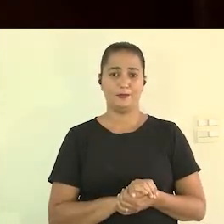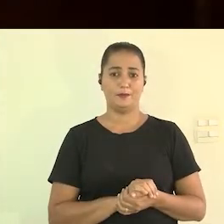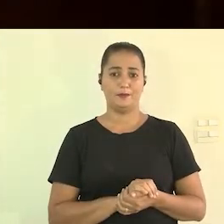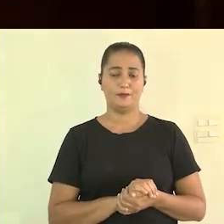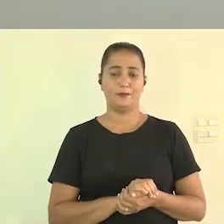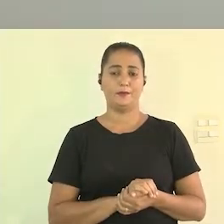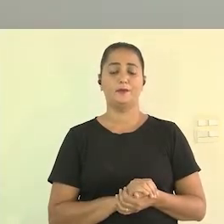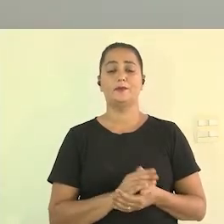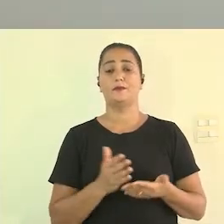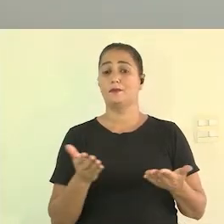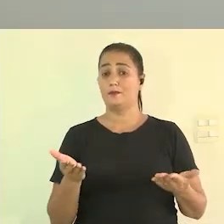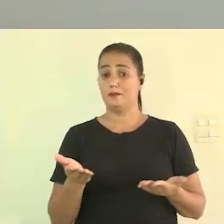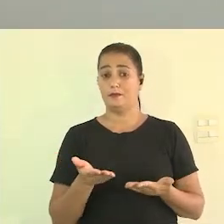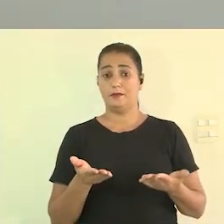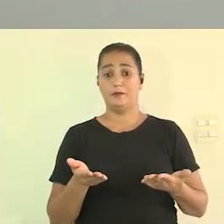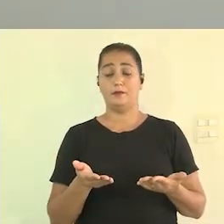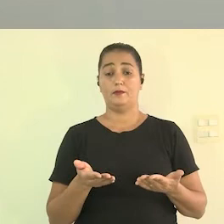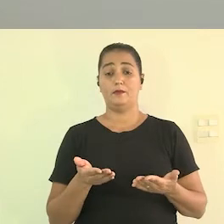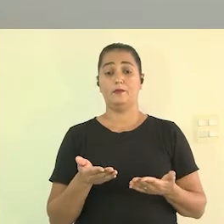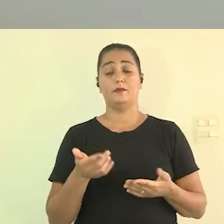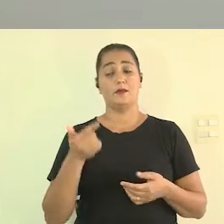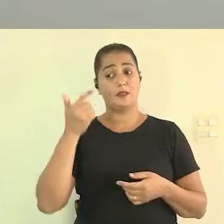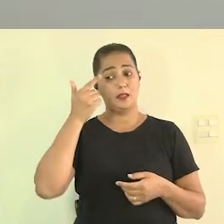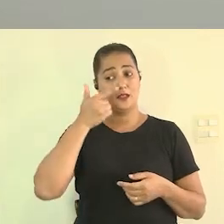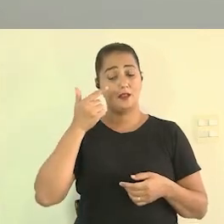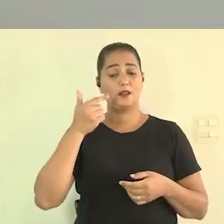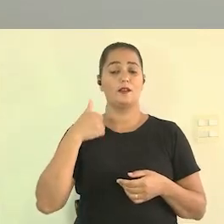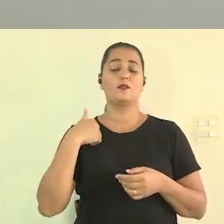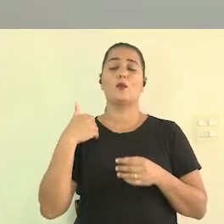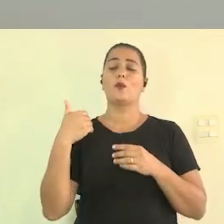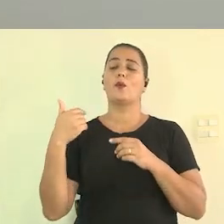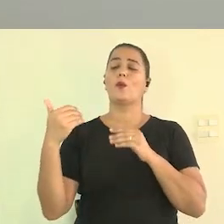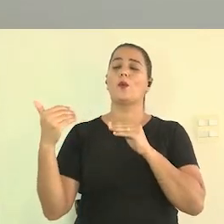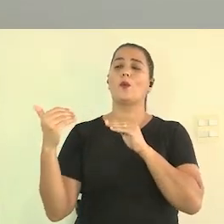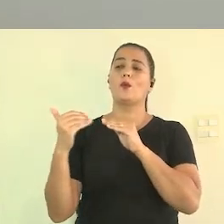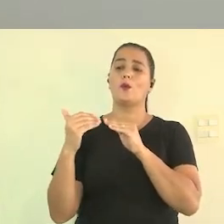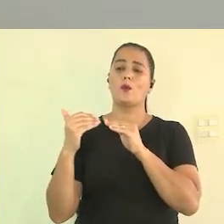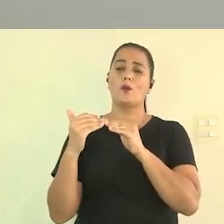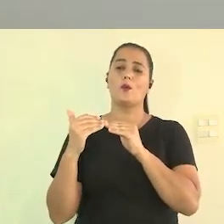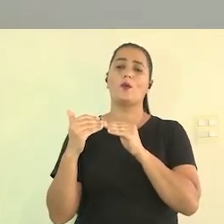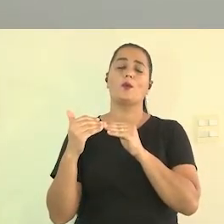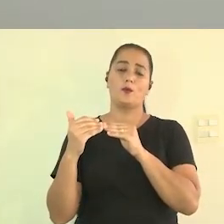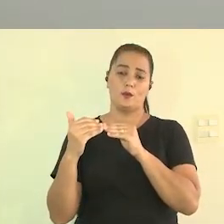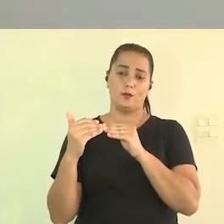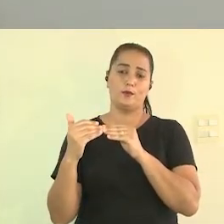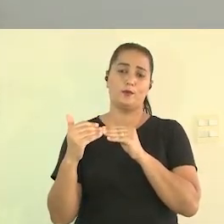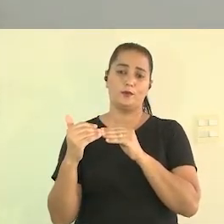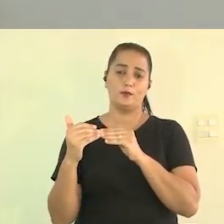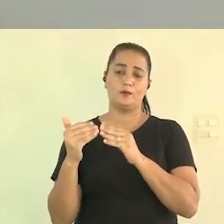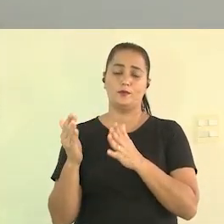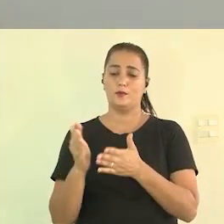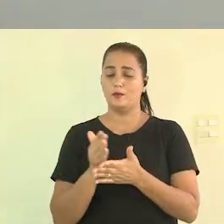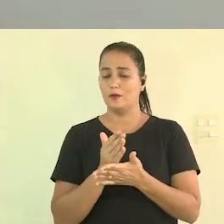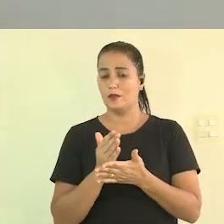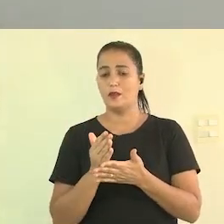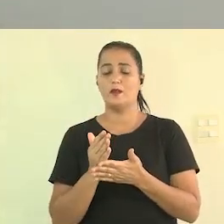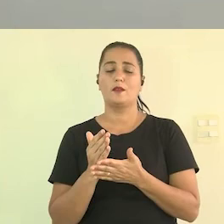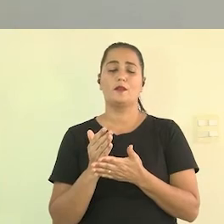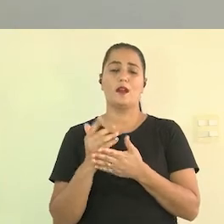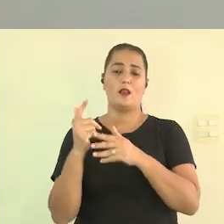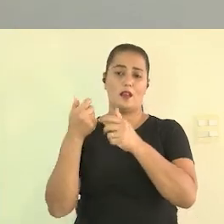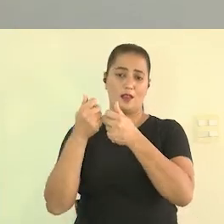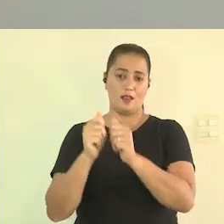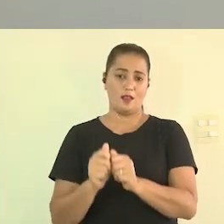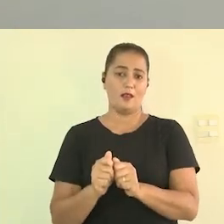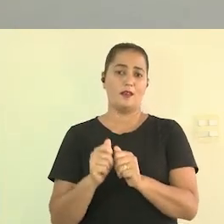só colocando só colocando eu concordo com isso e uma das por exemplo alguns artistas que é